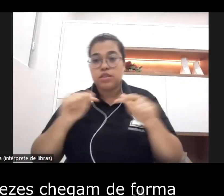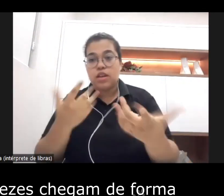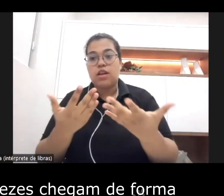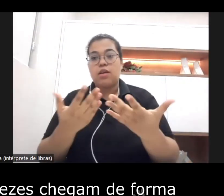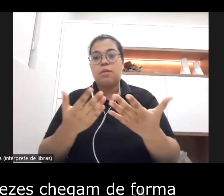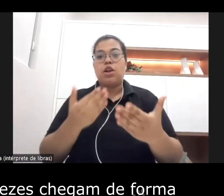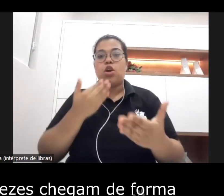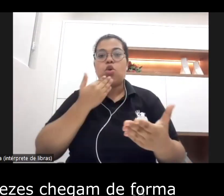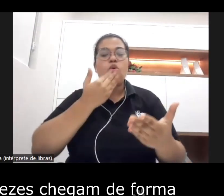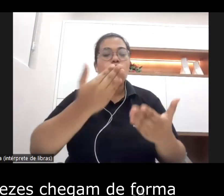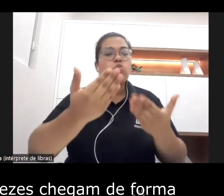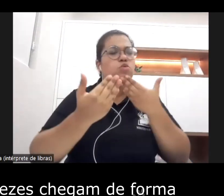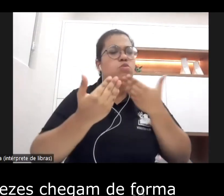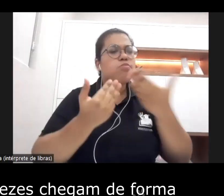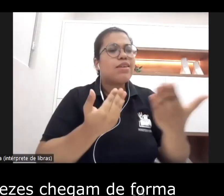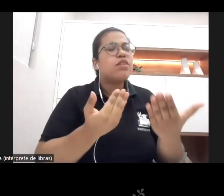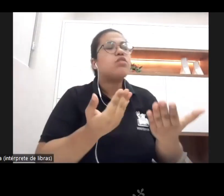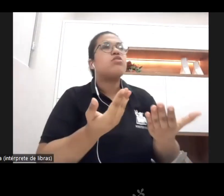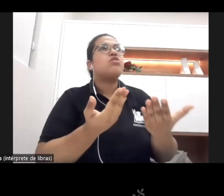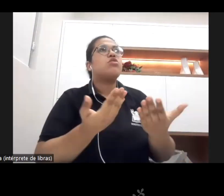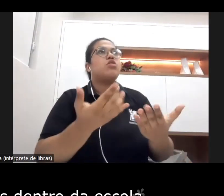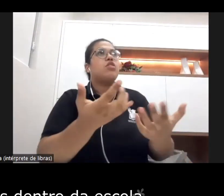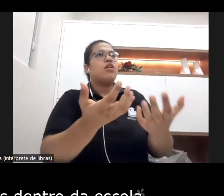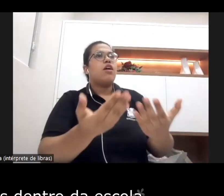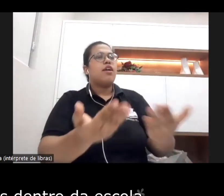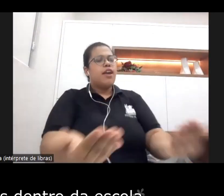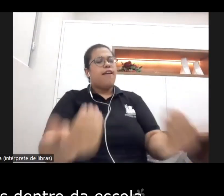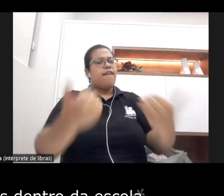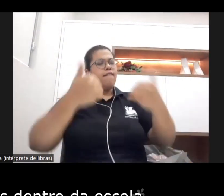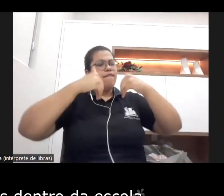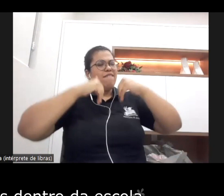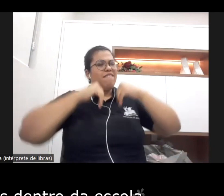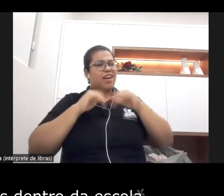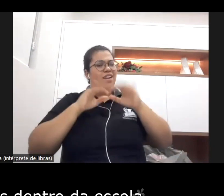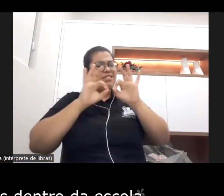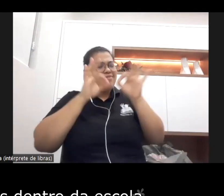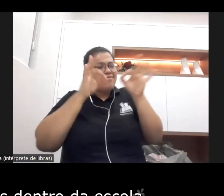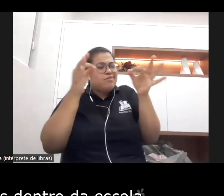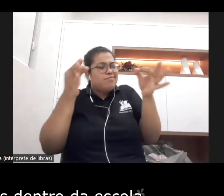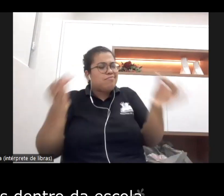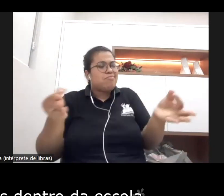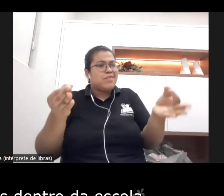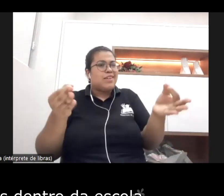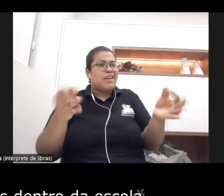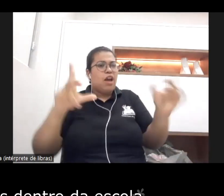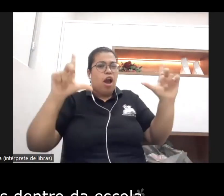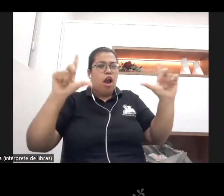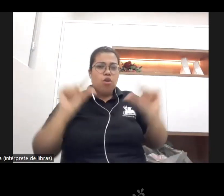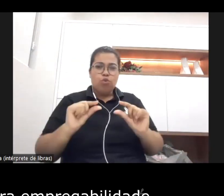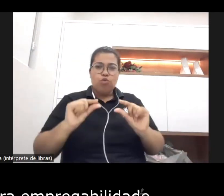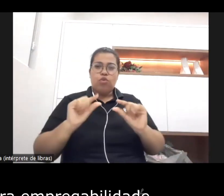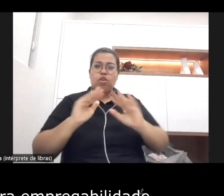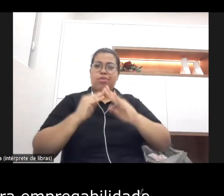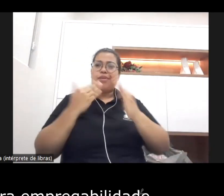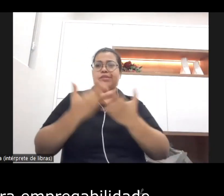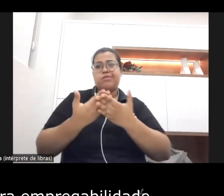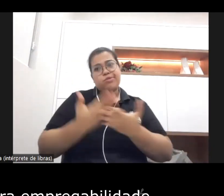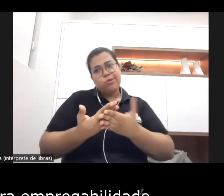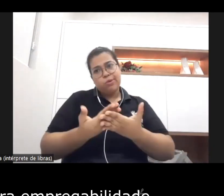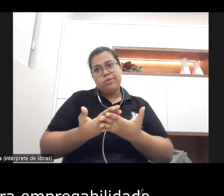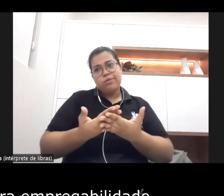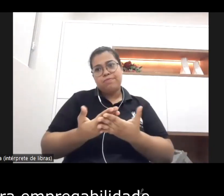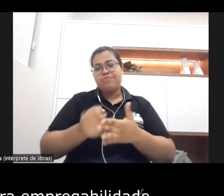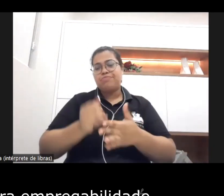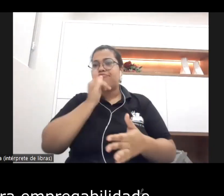que às vezes chegam de forma muito simplificadas e reduzidas dentro da escola né com projetos